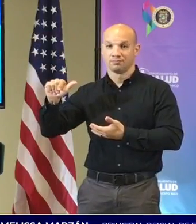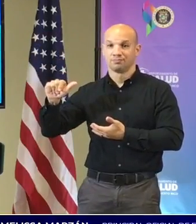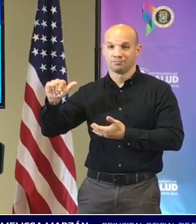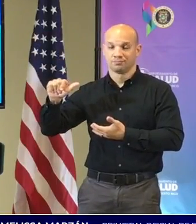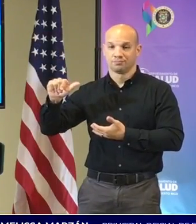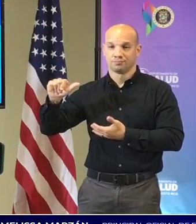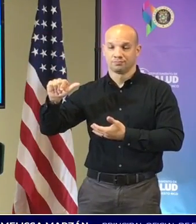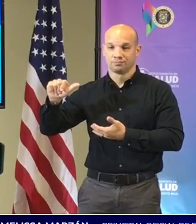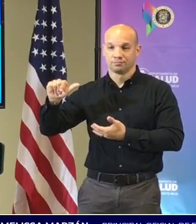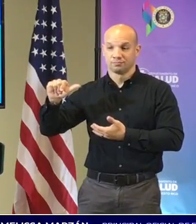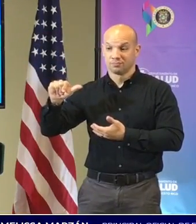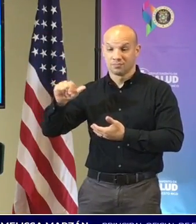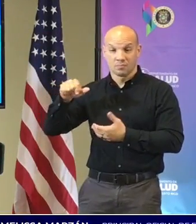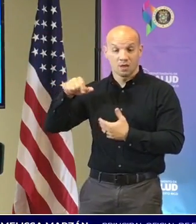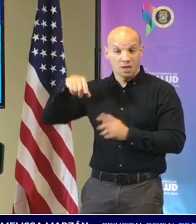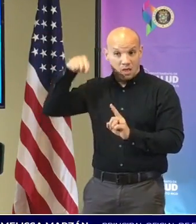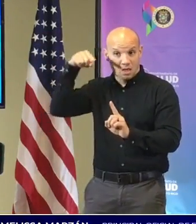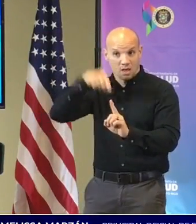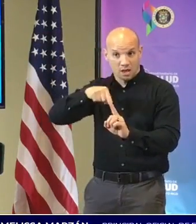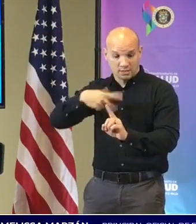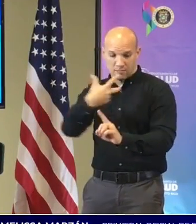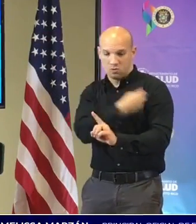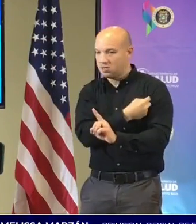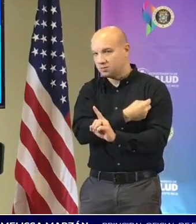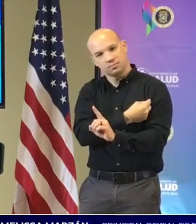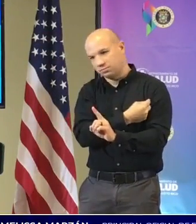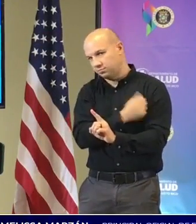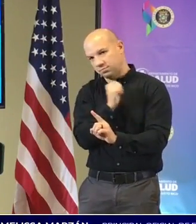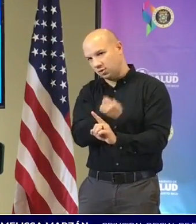persona no estaba vacunada